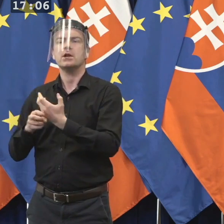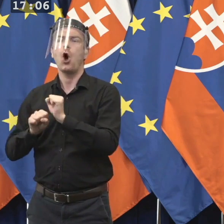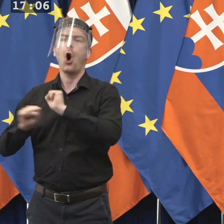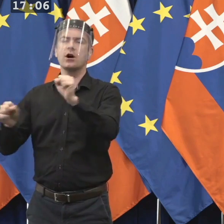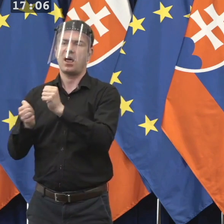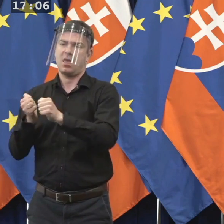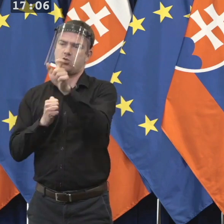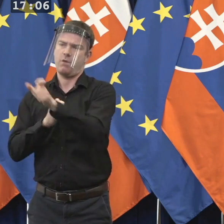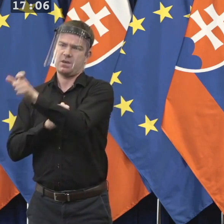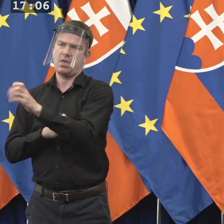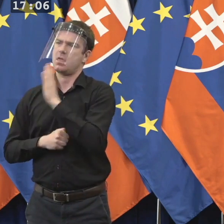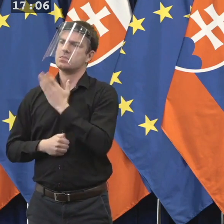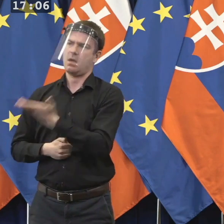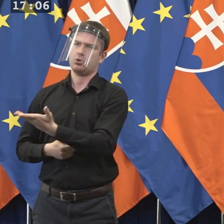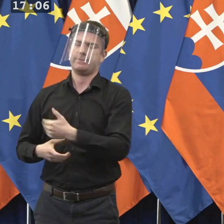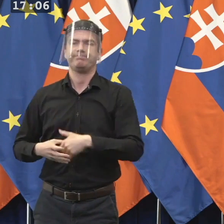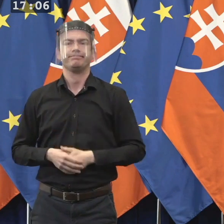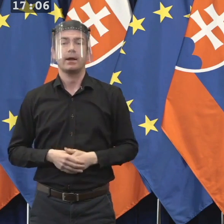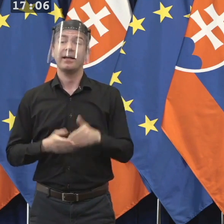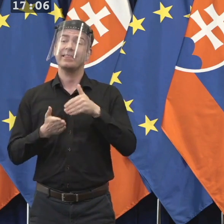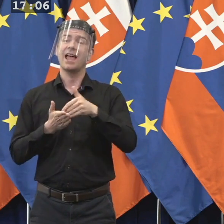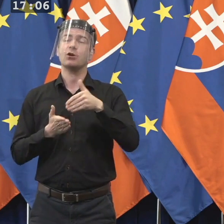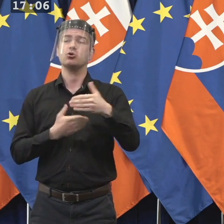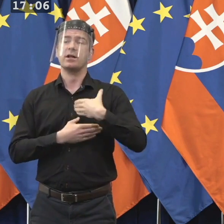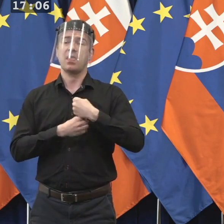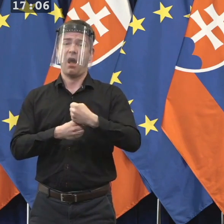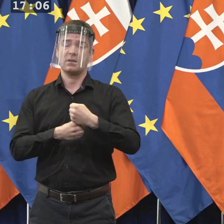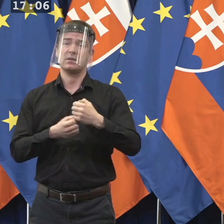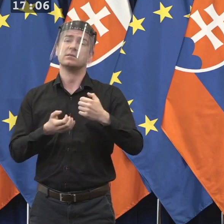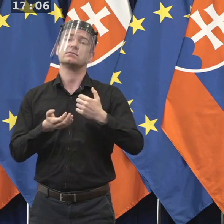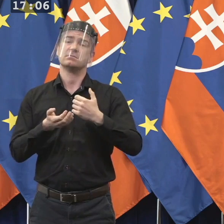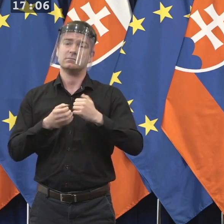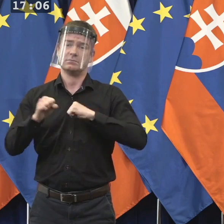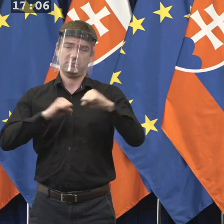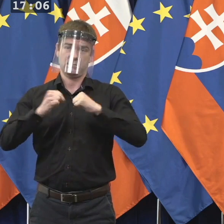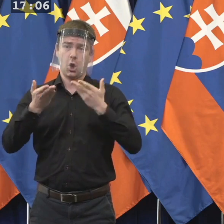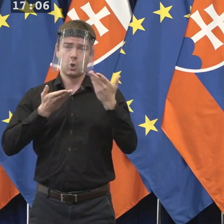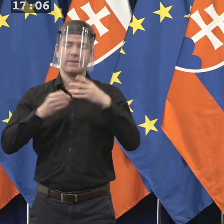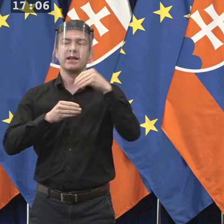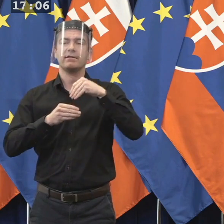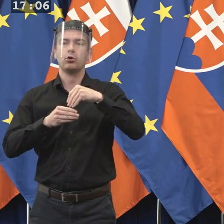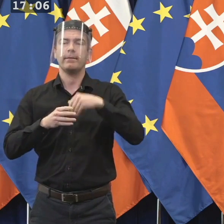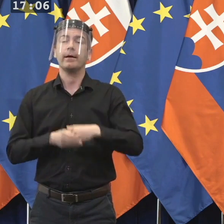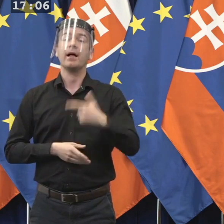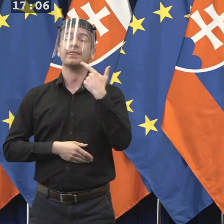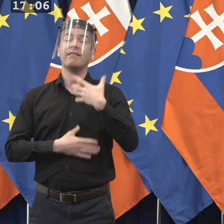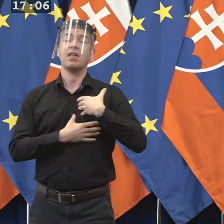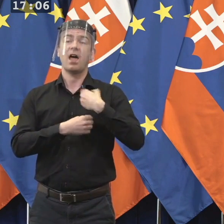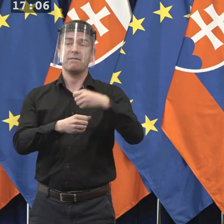Ďalšie návrhy, ktoré boli schválené, sú dva návrhy na vymenovanie člena Súdnej rady SR.